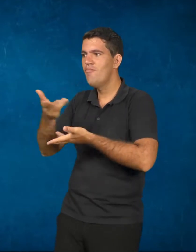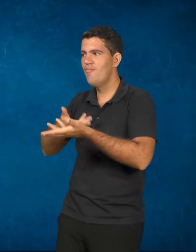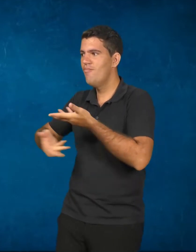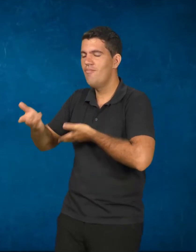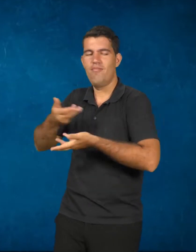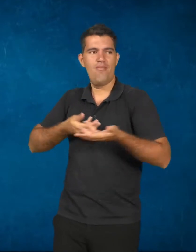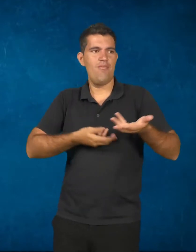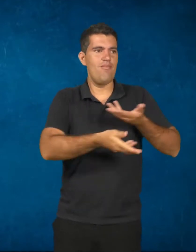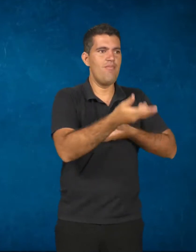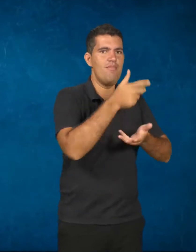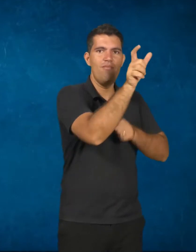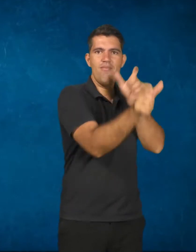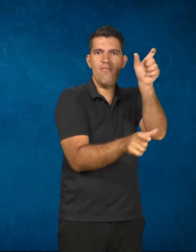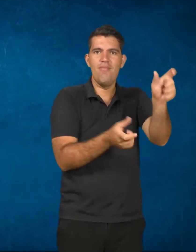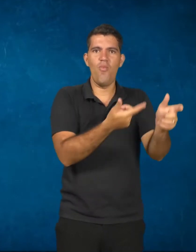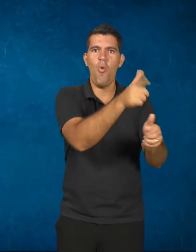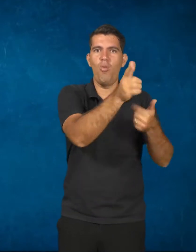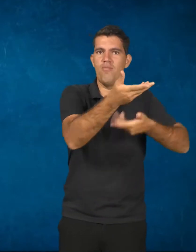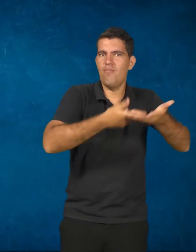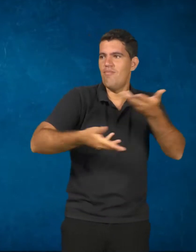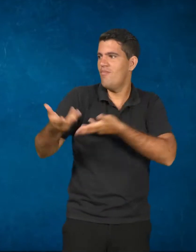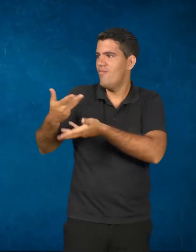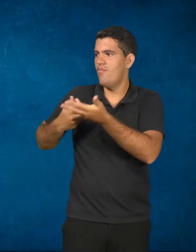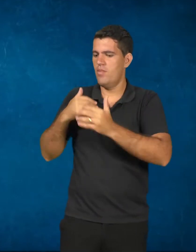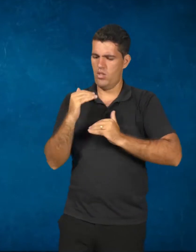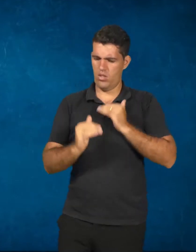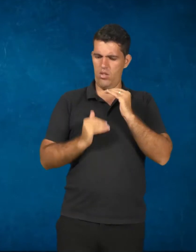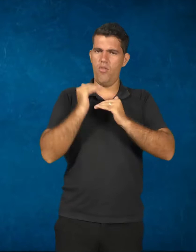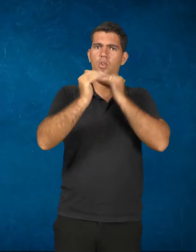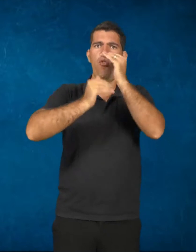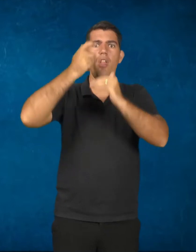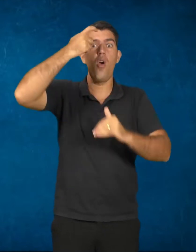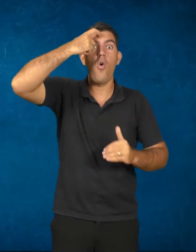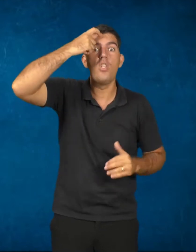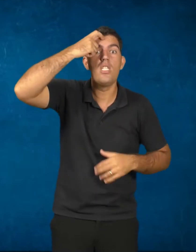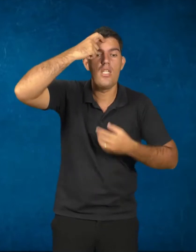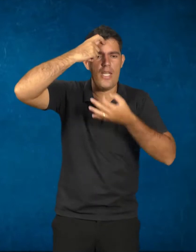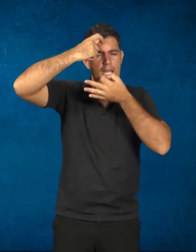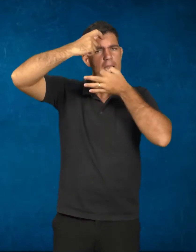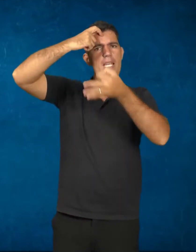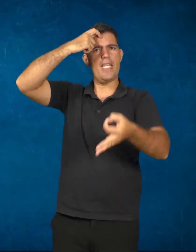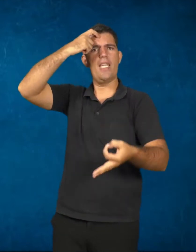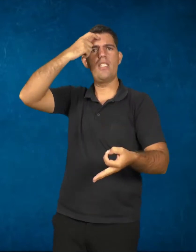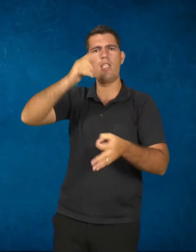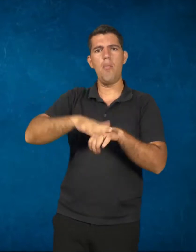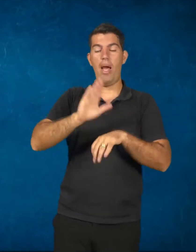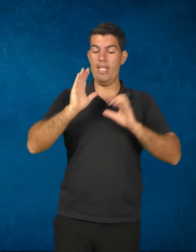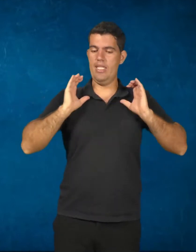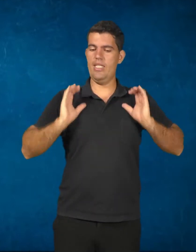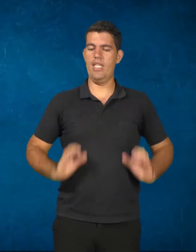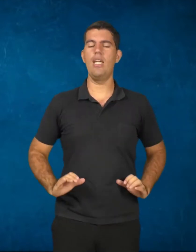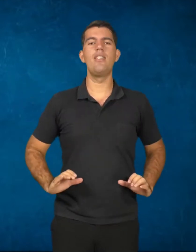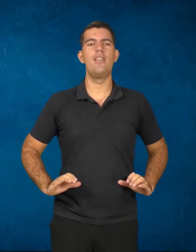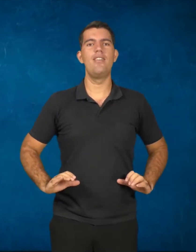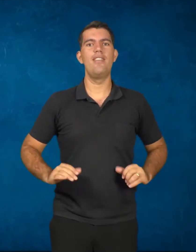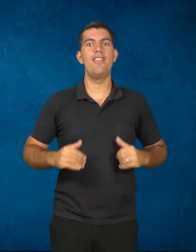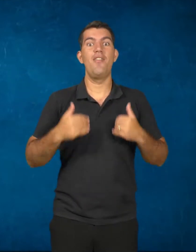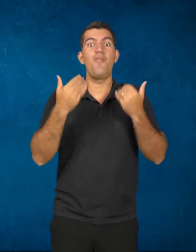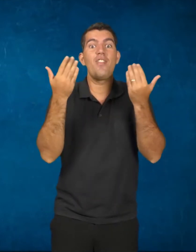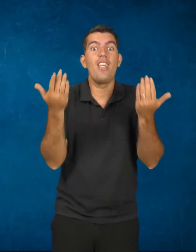pais, ele está desenvolvendo uma consciência mais crítica, mais cidadã. Então, quando